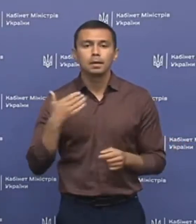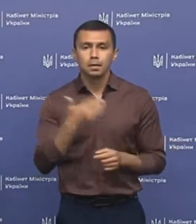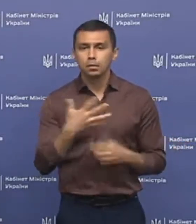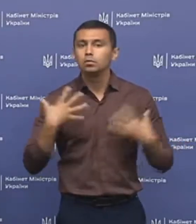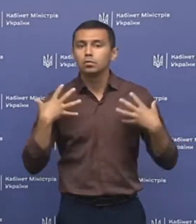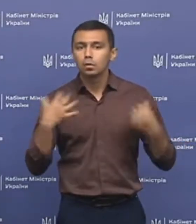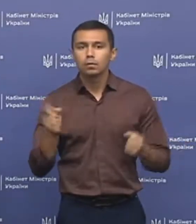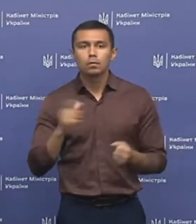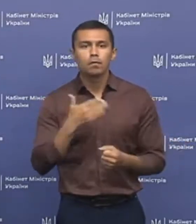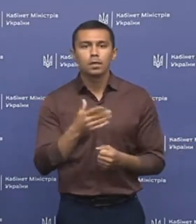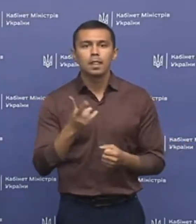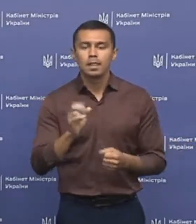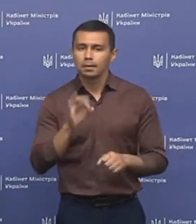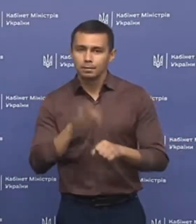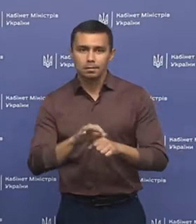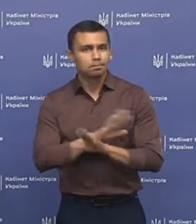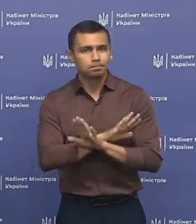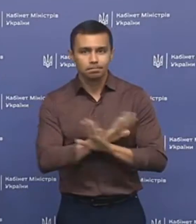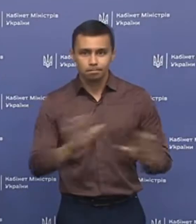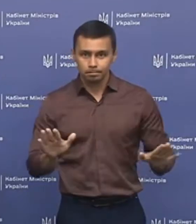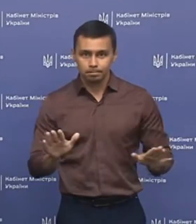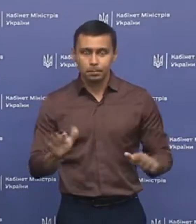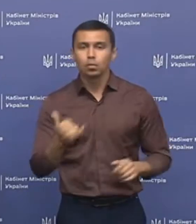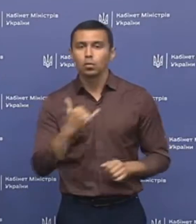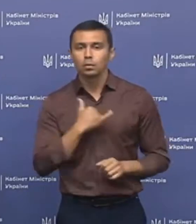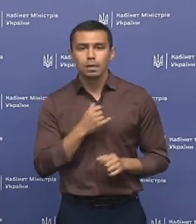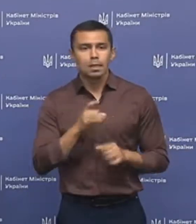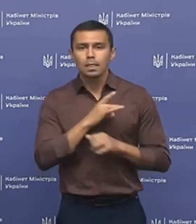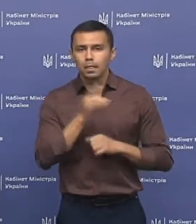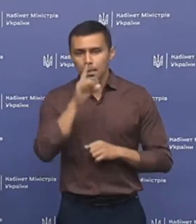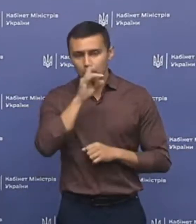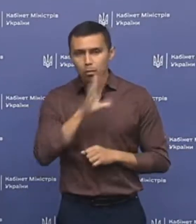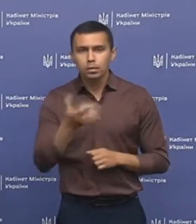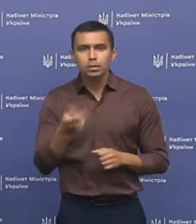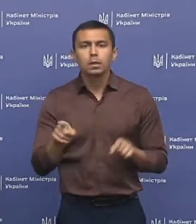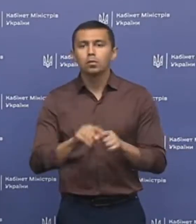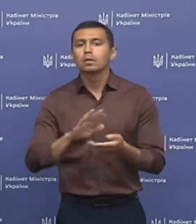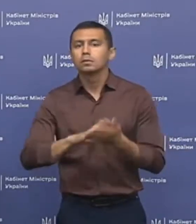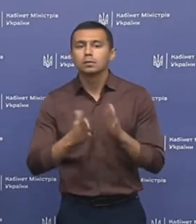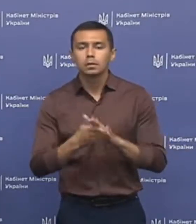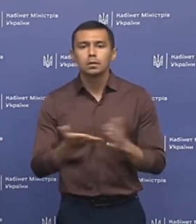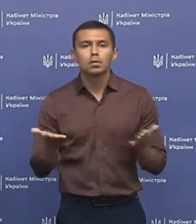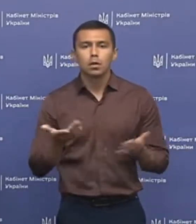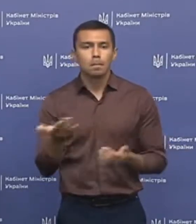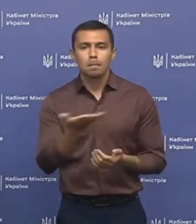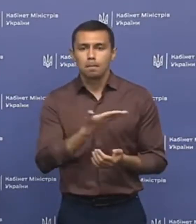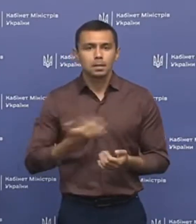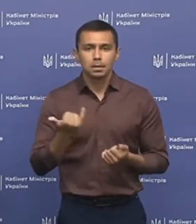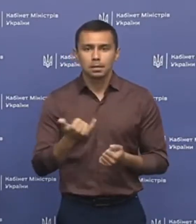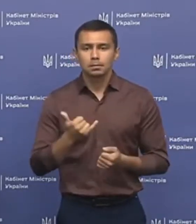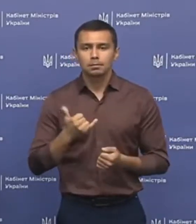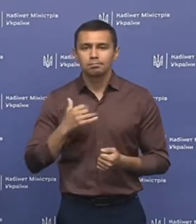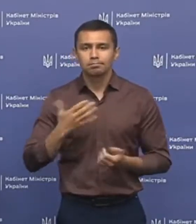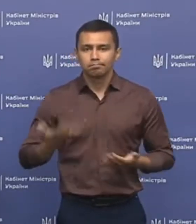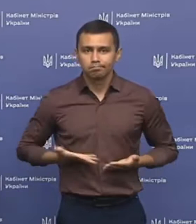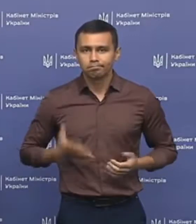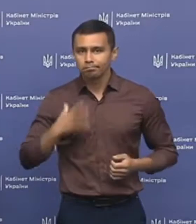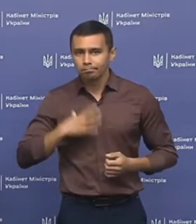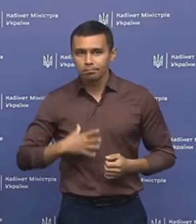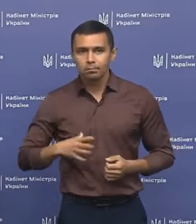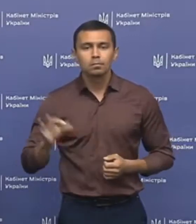здоров'ю, щоб вони не захворіли. В нас не було ще такої ситуації, яку ми зараз переживаємо